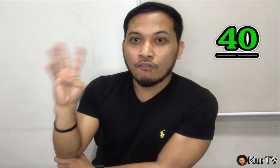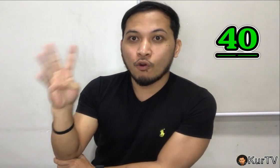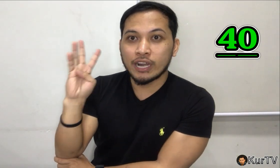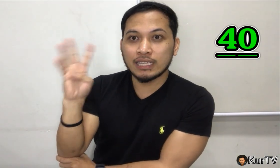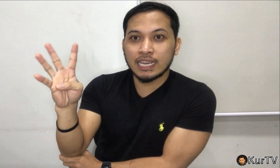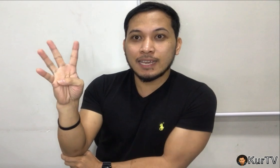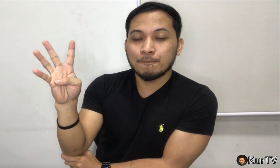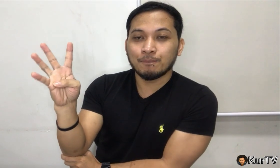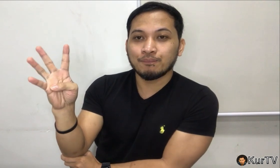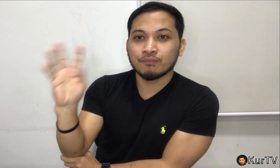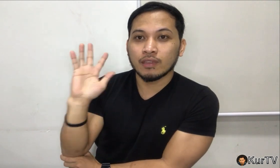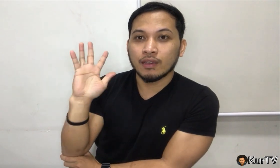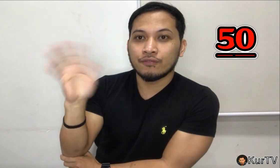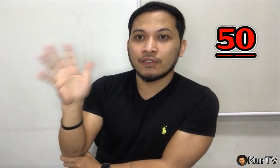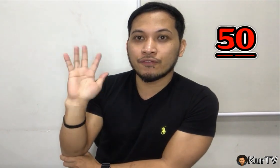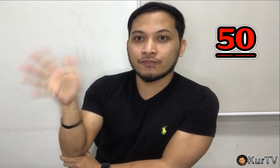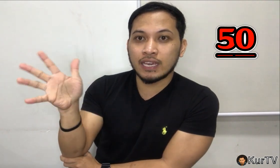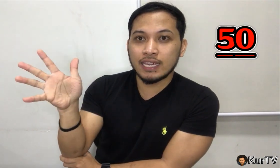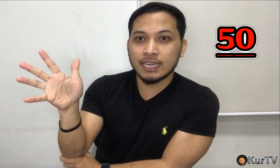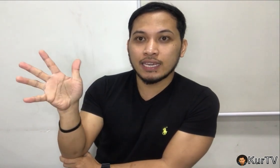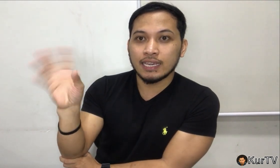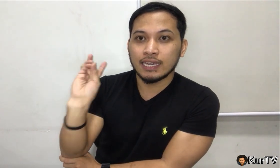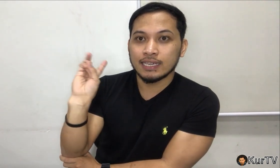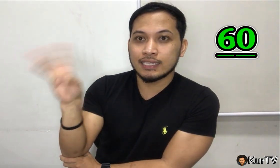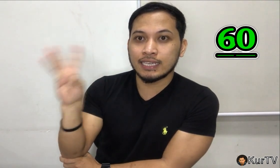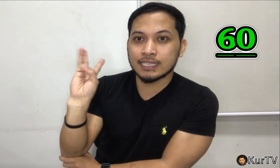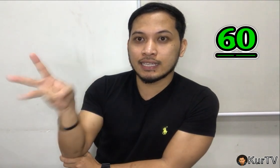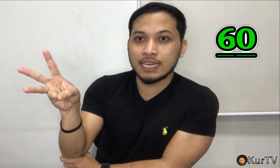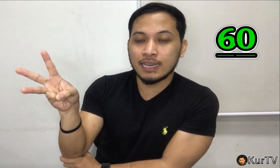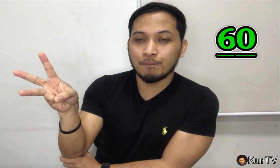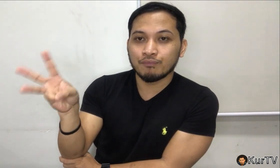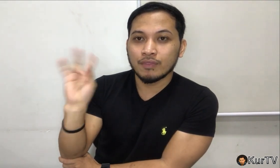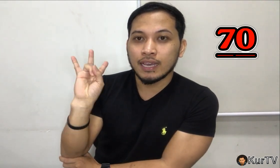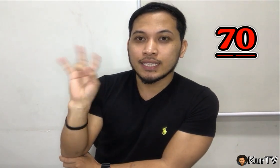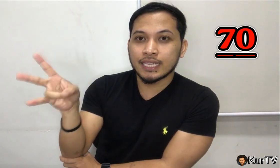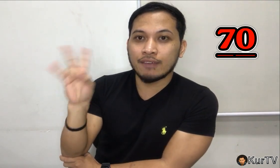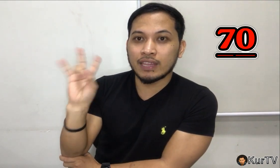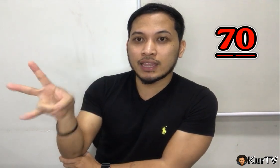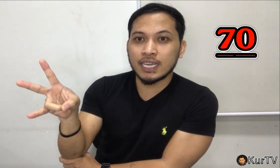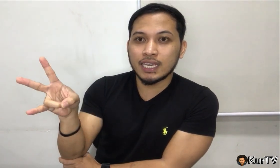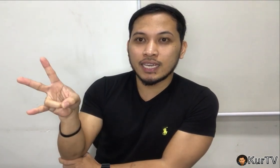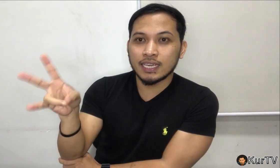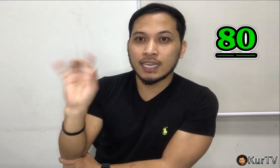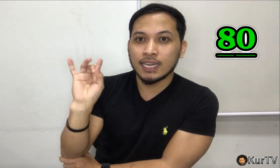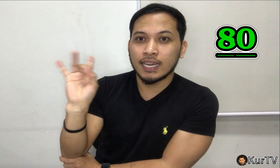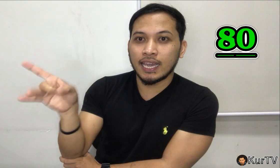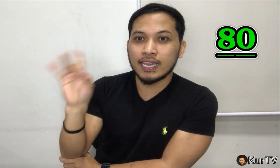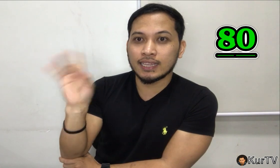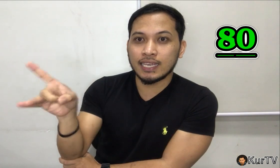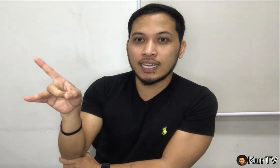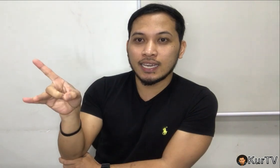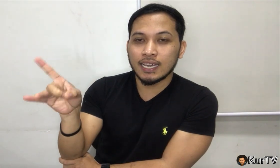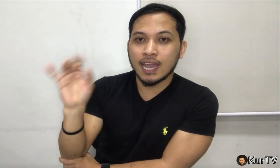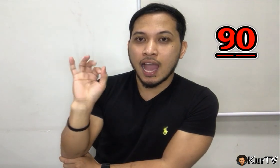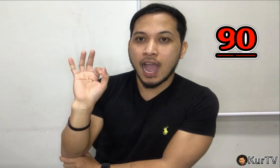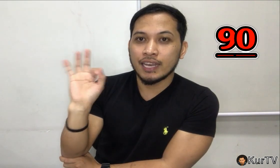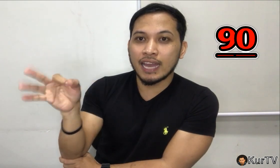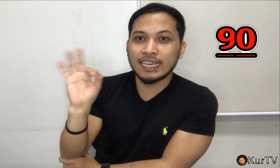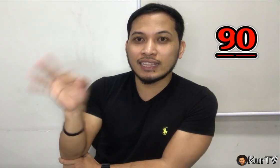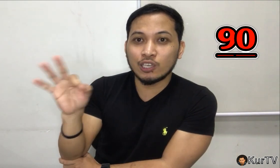40, 50, 60, 70, 80, 90.